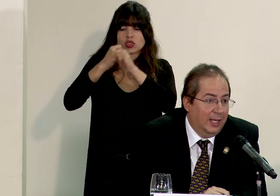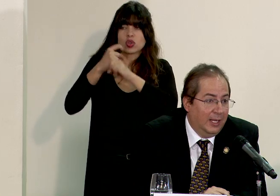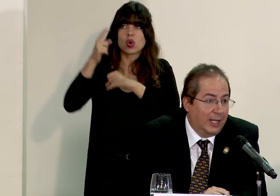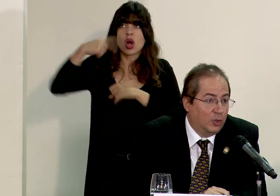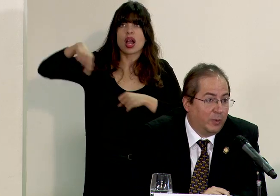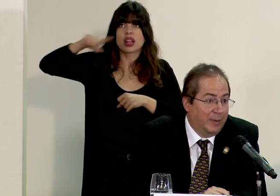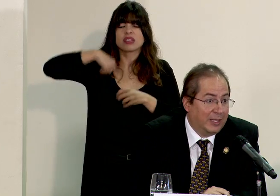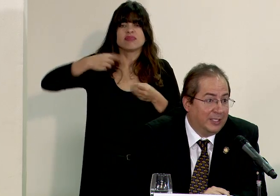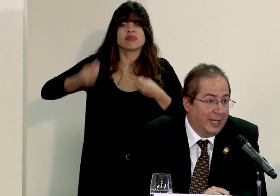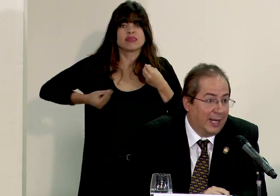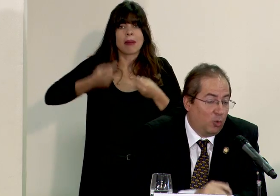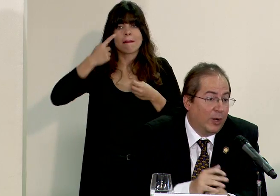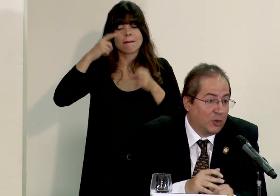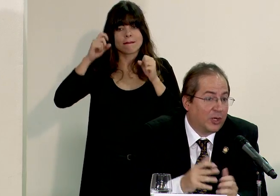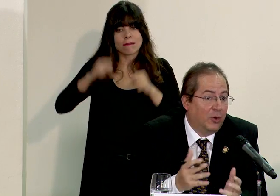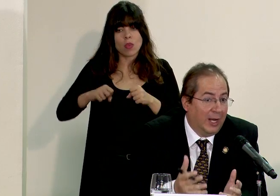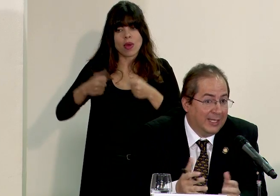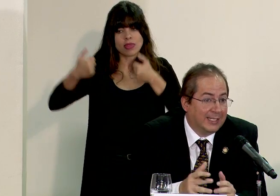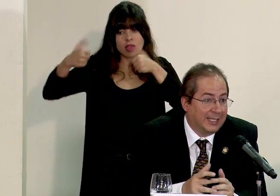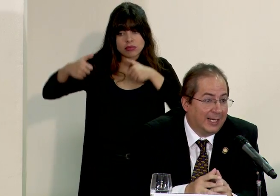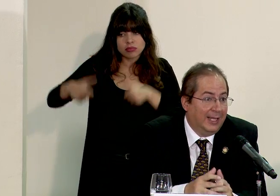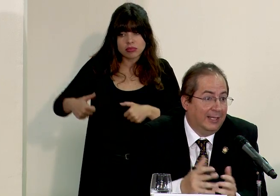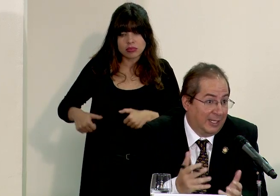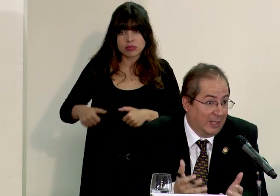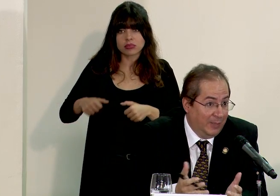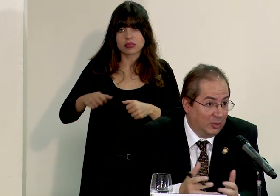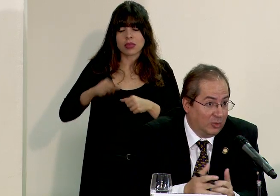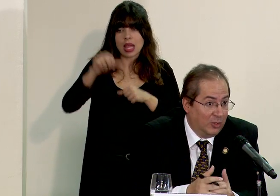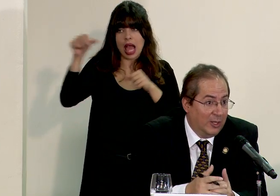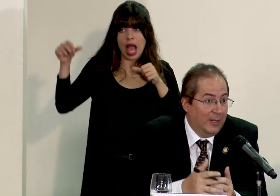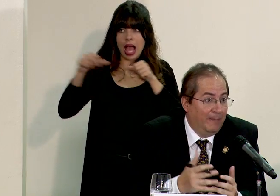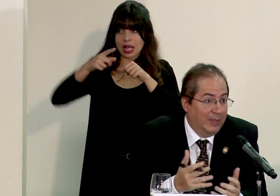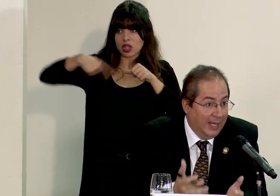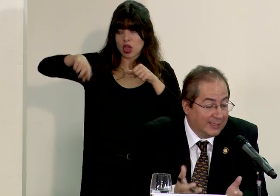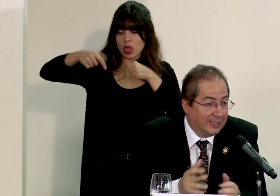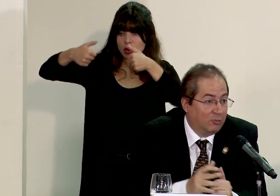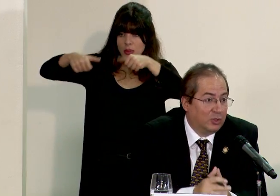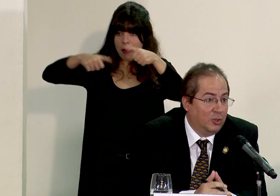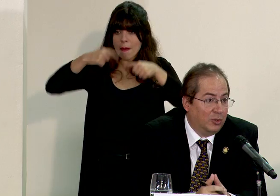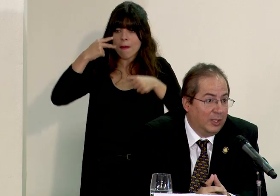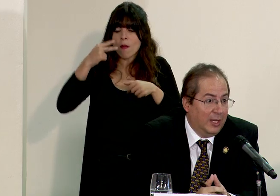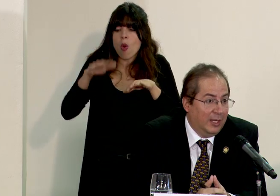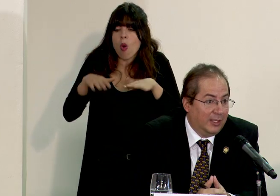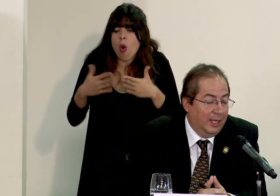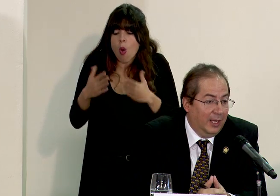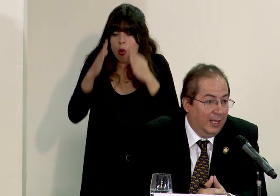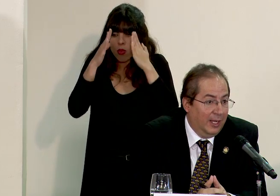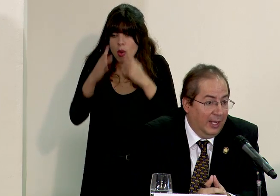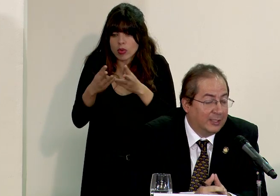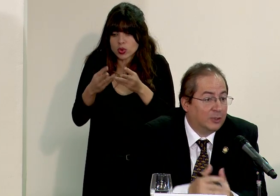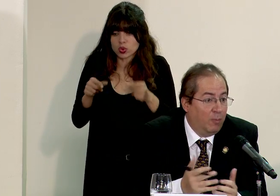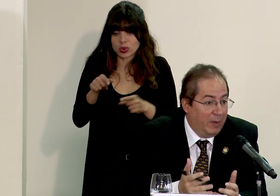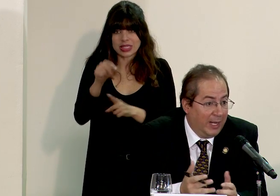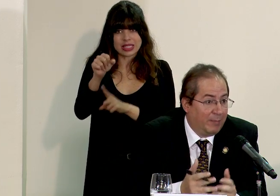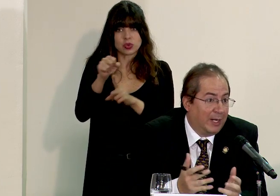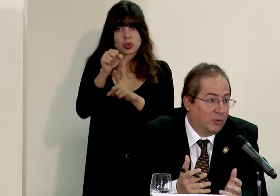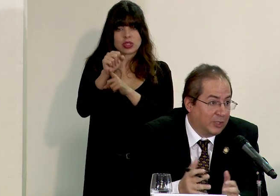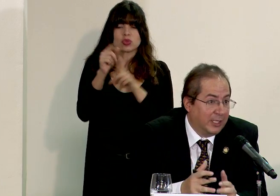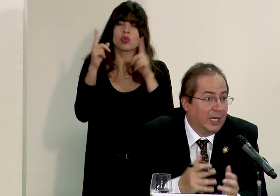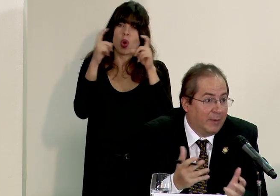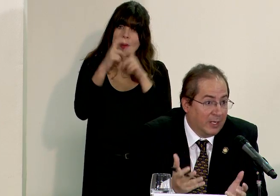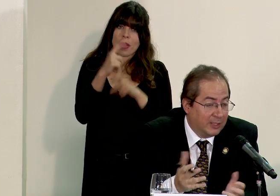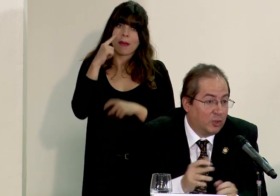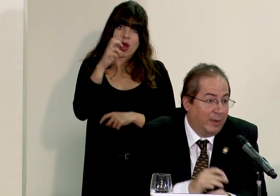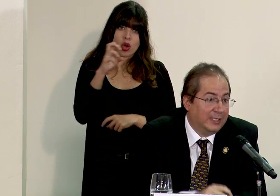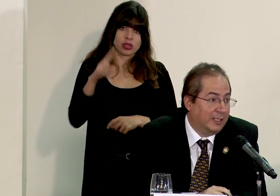que nos permita llegar a acuerdos regionales acerca del tratamiento de esta situación que es compleja para